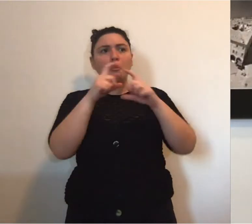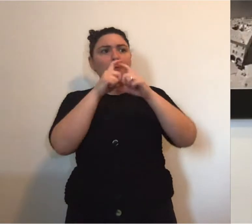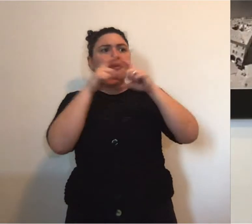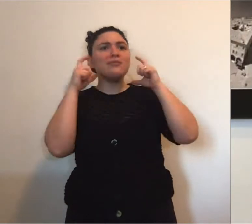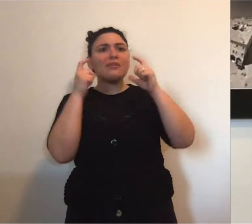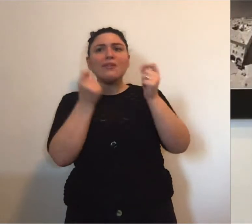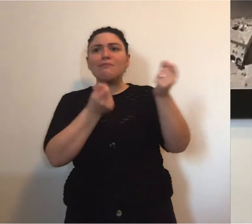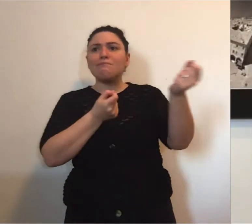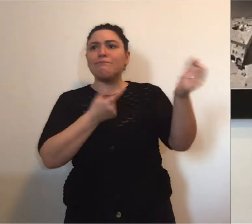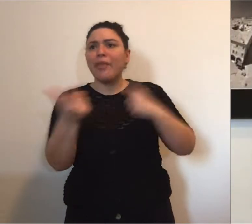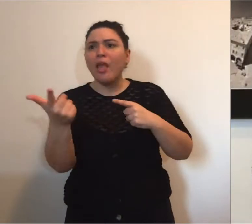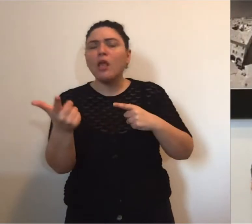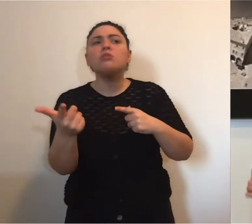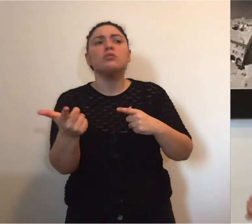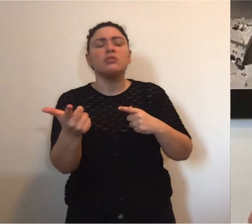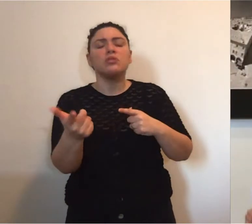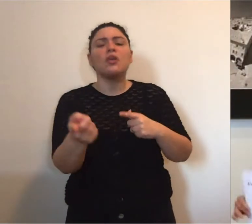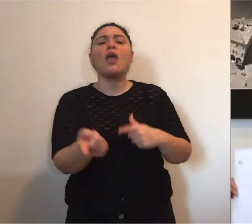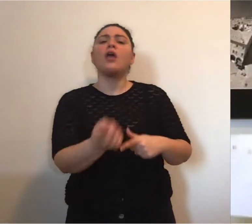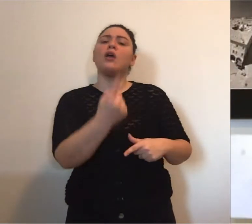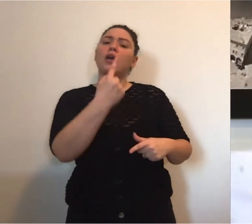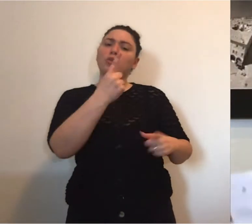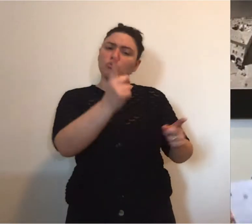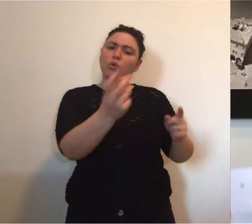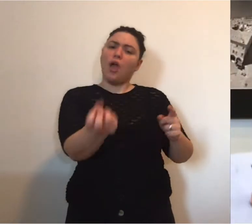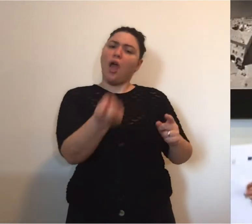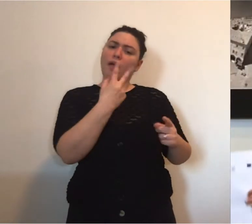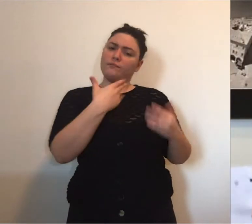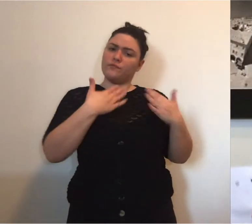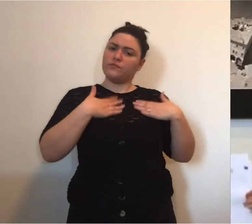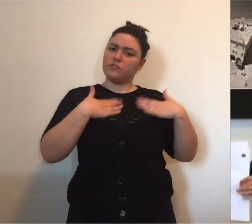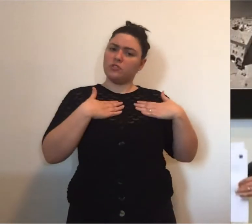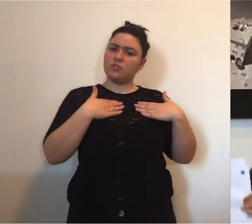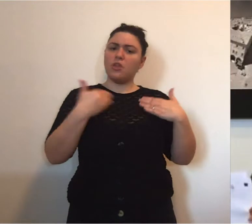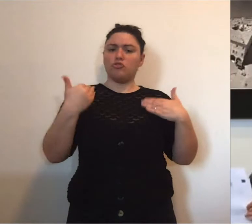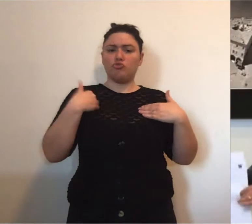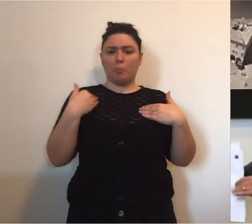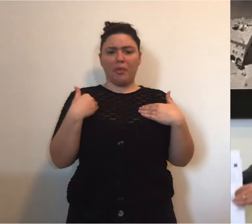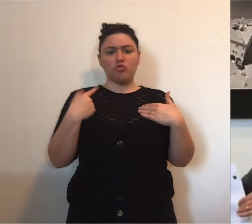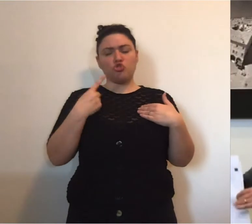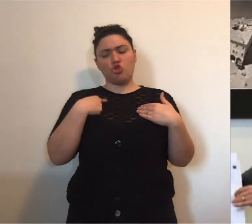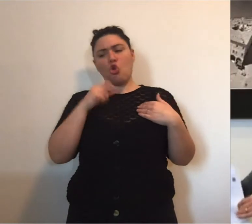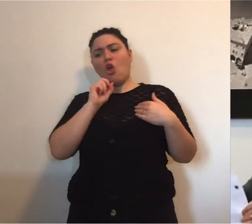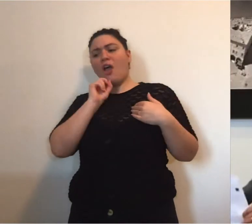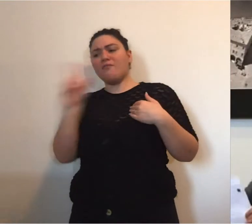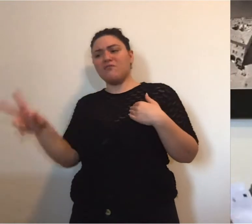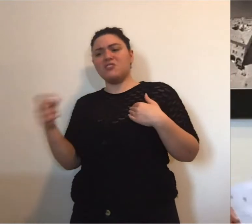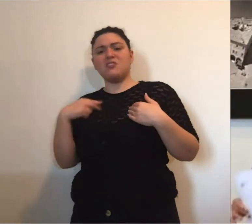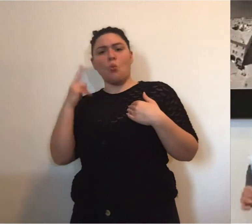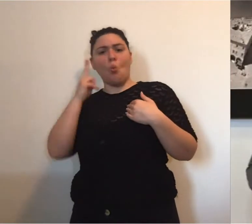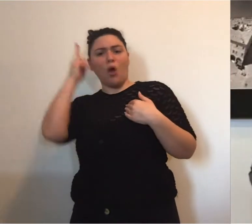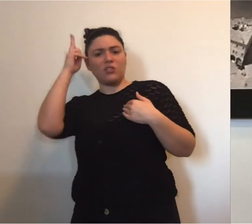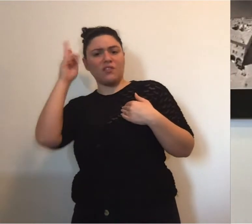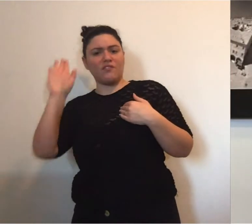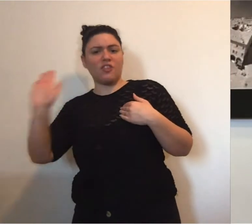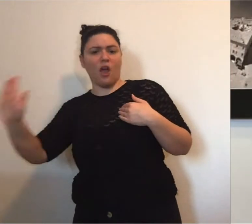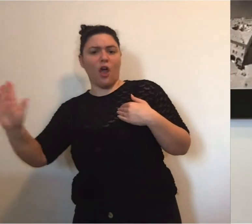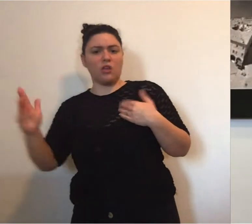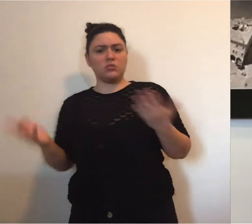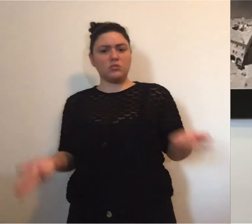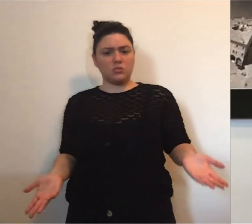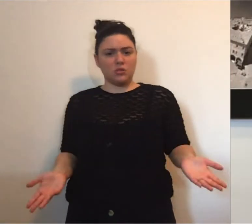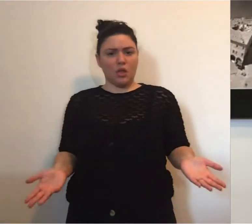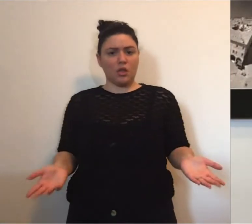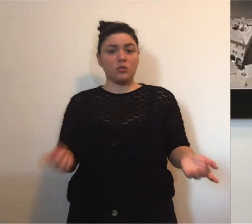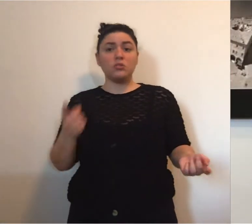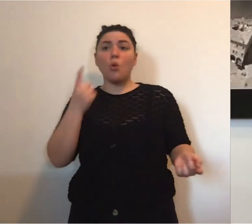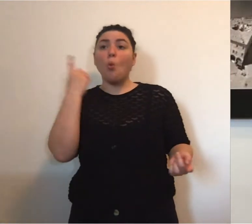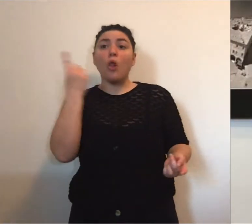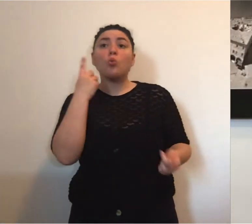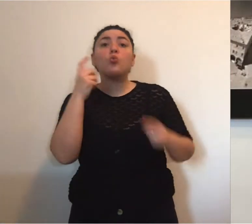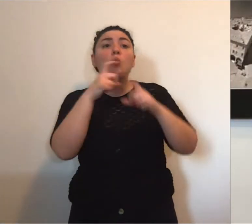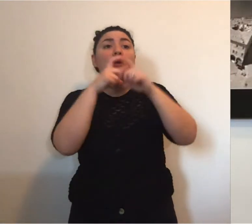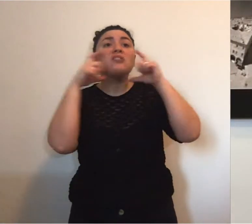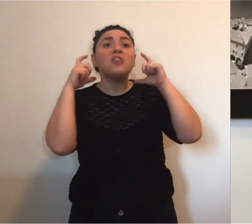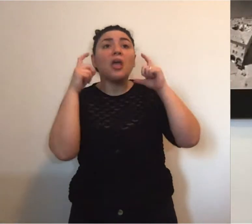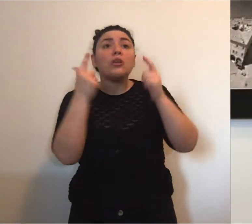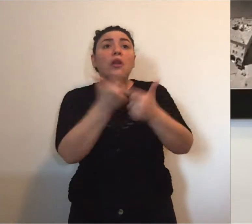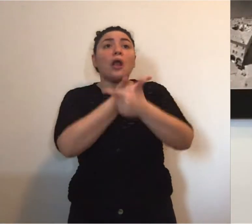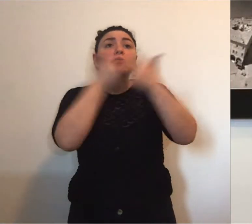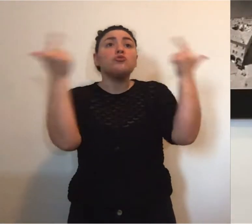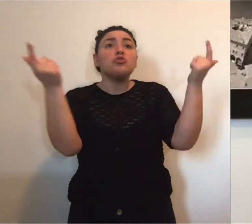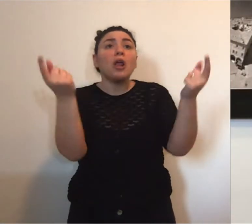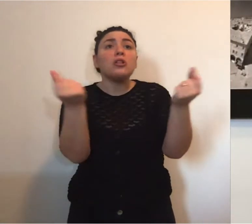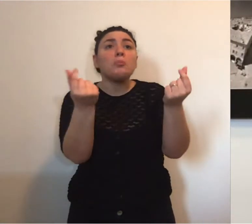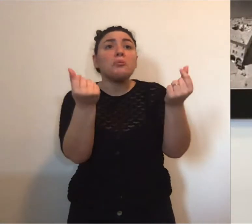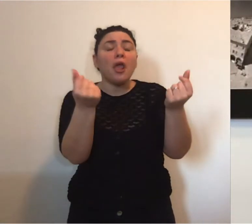mascherine me lo dite, ci penso io a segnalare la guardia in finanza da parte vostra se qualcuno non vende le mascherine ad